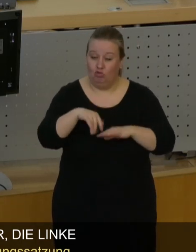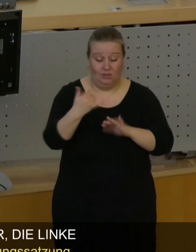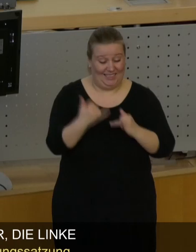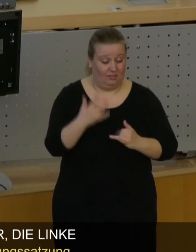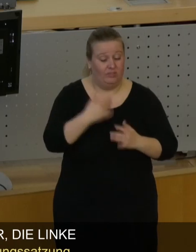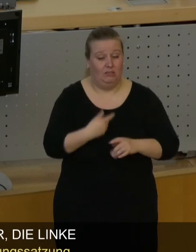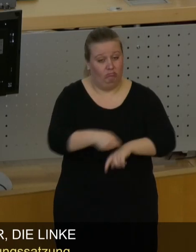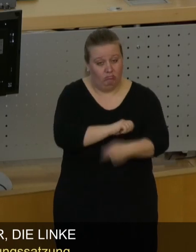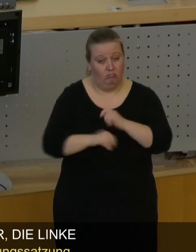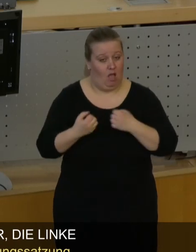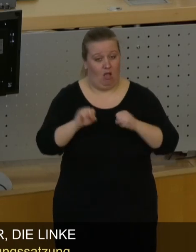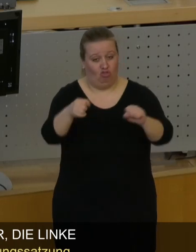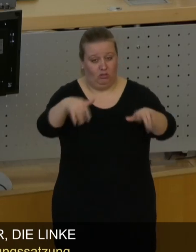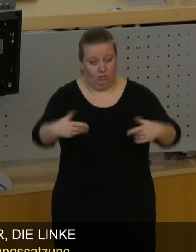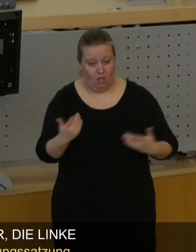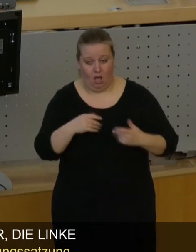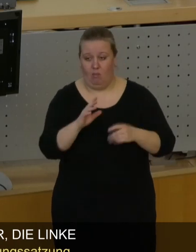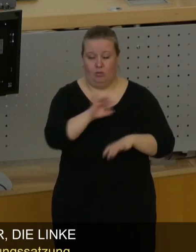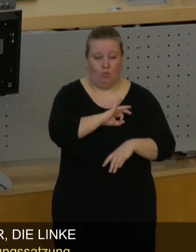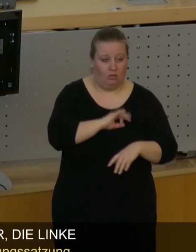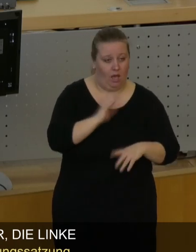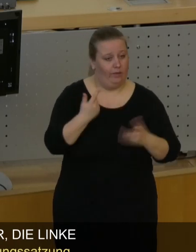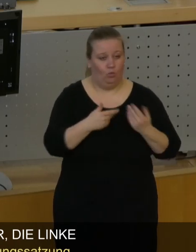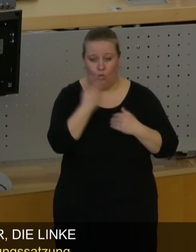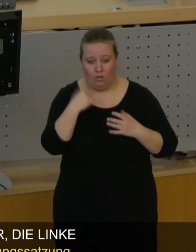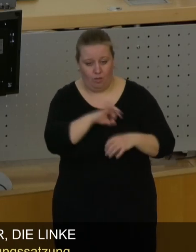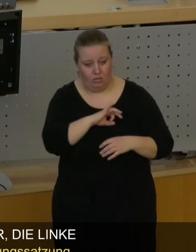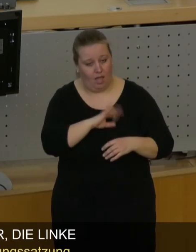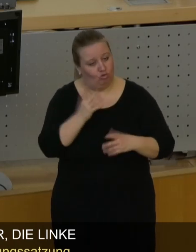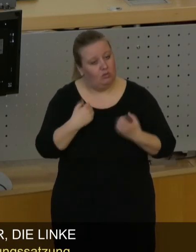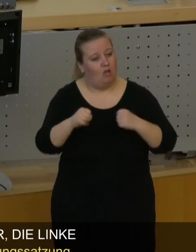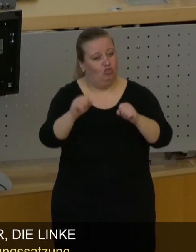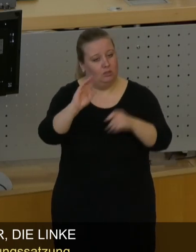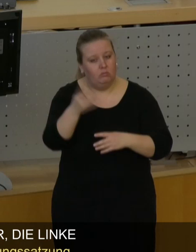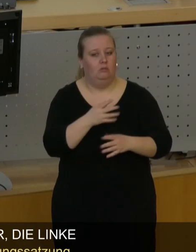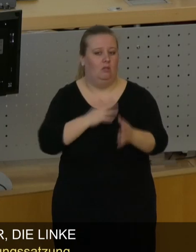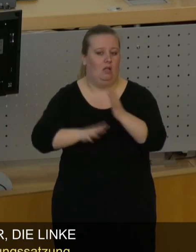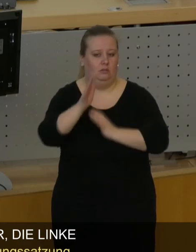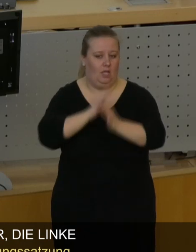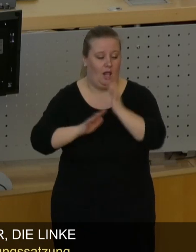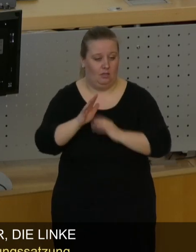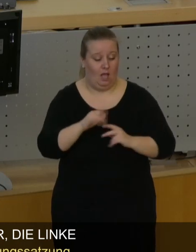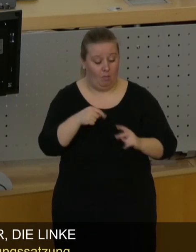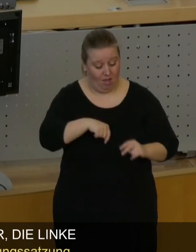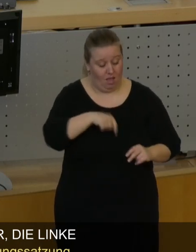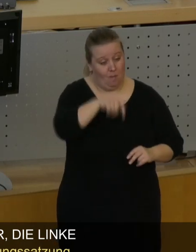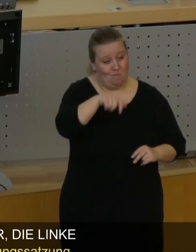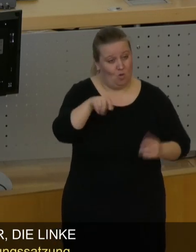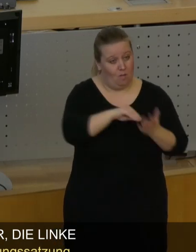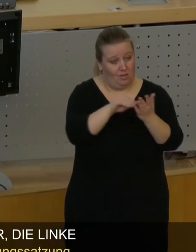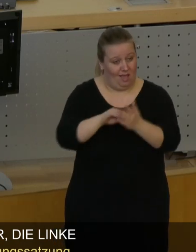jetzt engagieren, vielleicht auch in Parteien, vielleicht auch nicht, aussprechen. Die Aufgabe, die hinter so einer